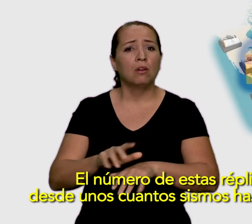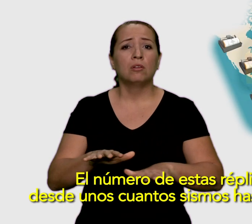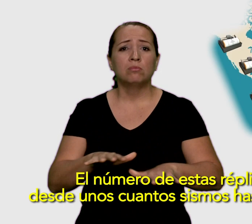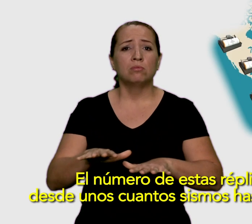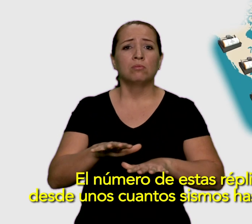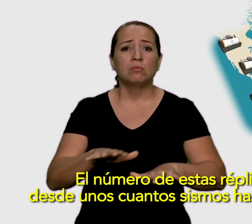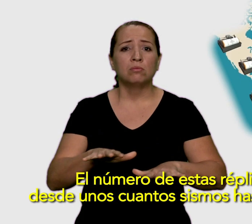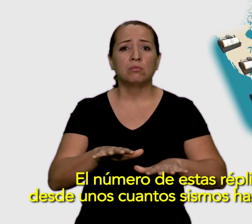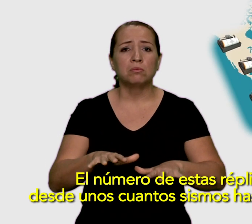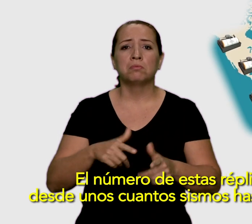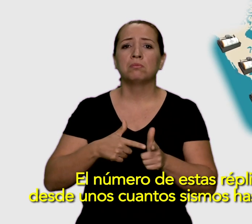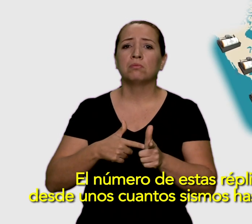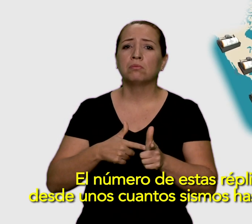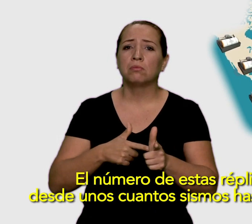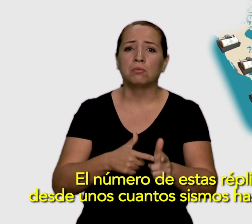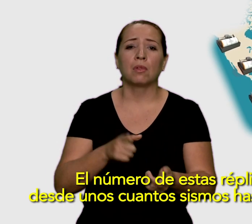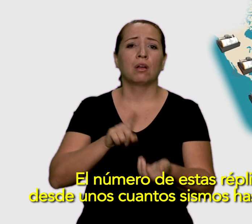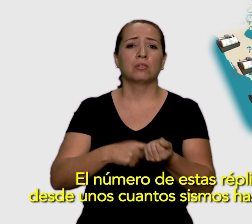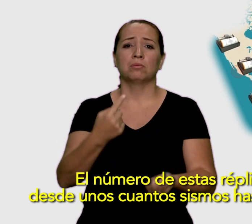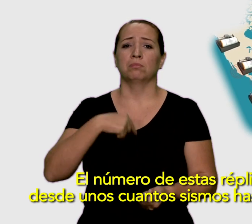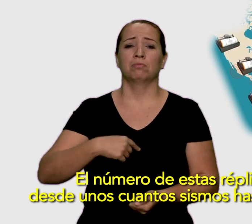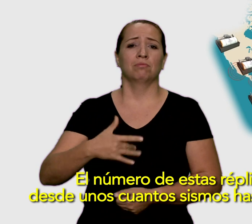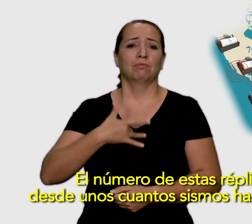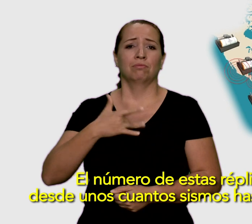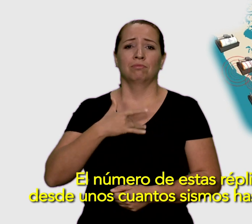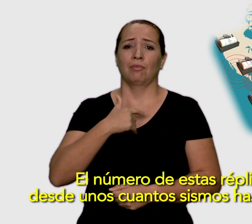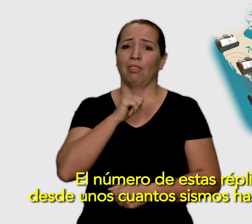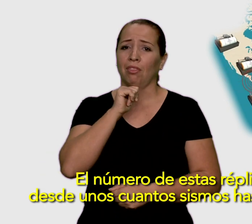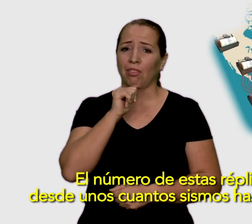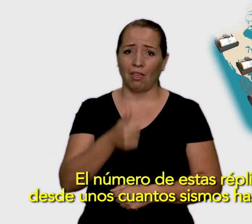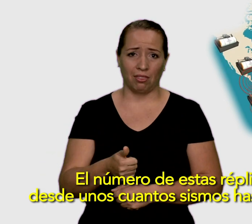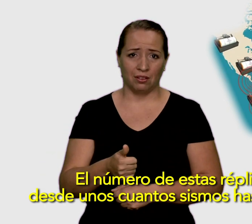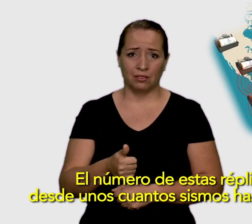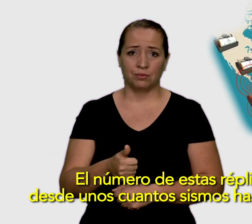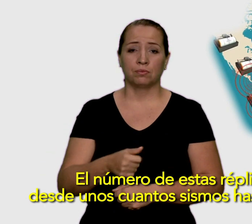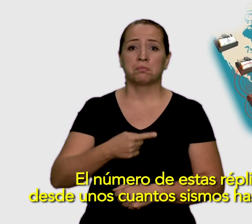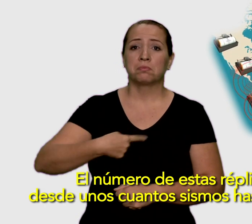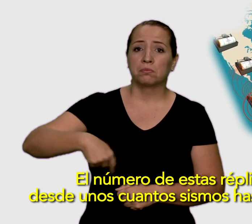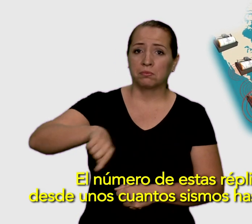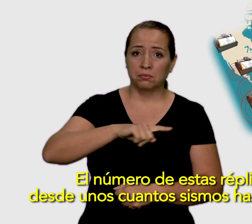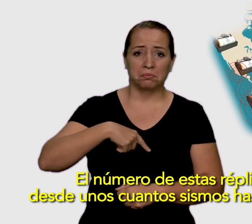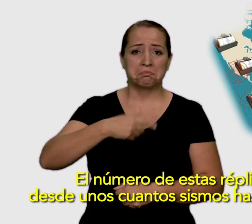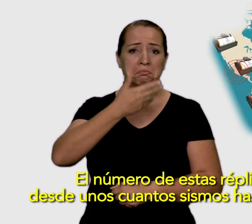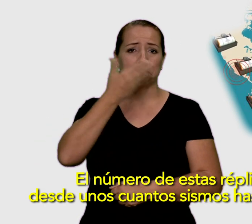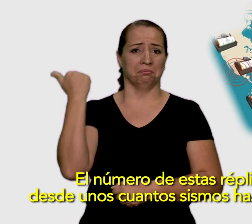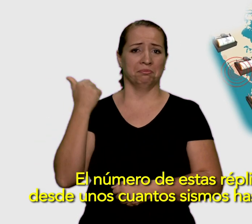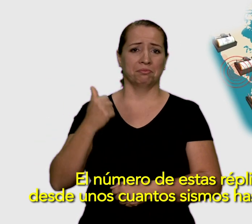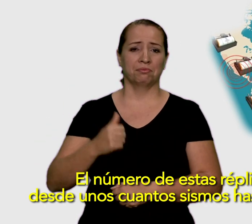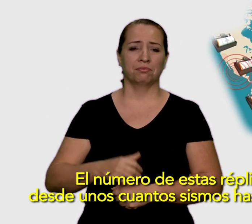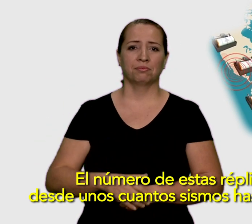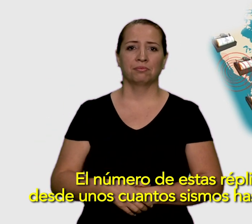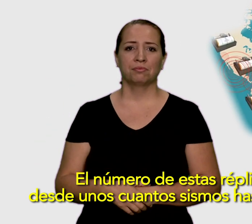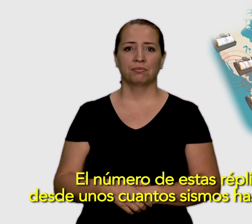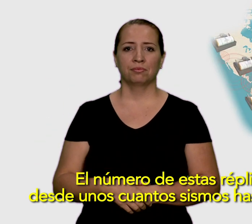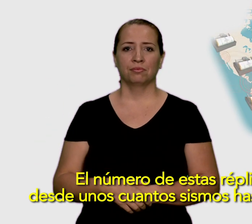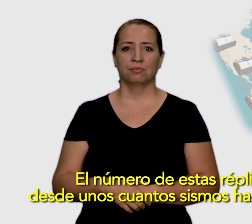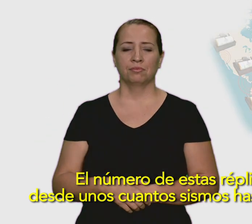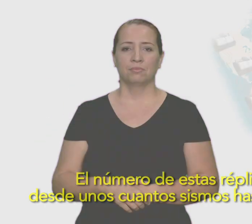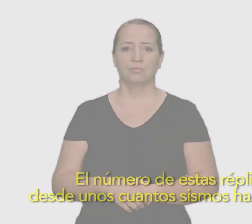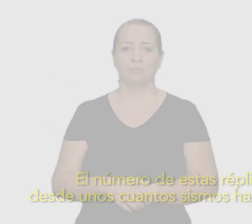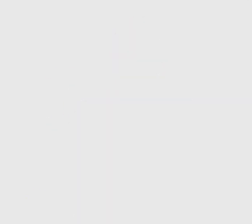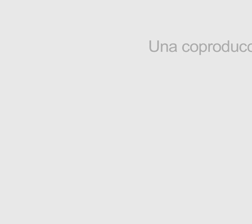El número de estas réplicas puede variar desde unos cuantos sismos hasta cientos de eventos.